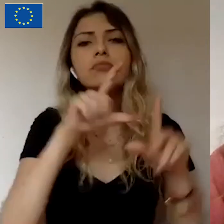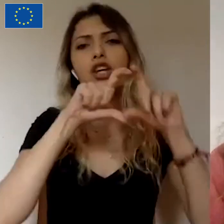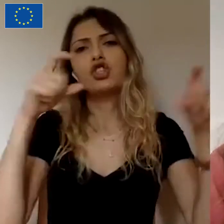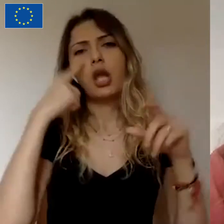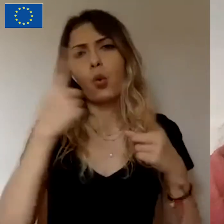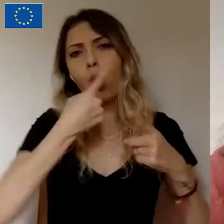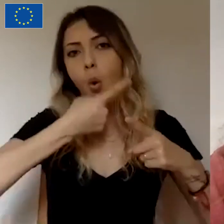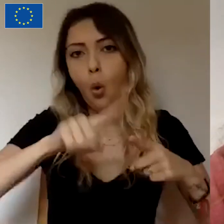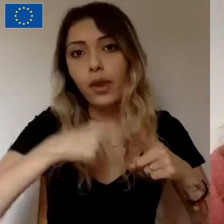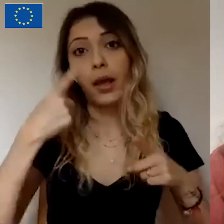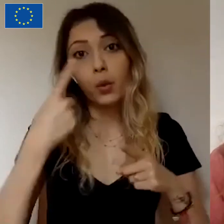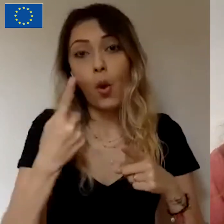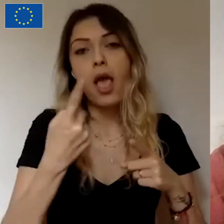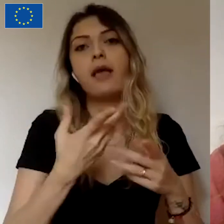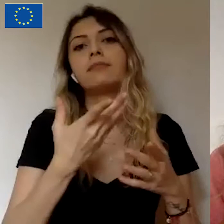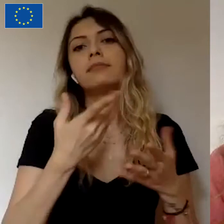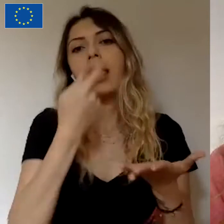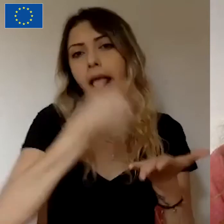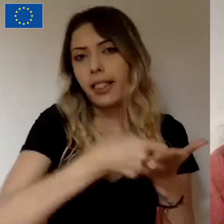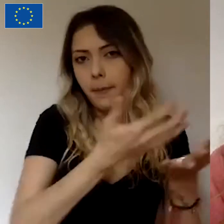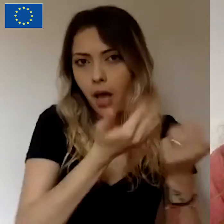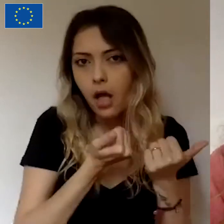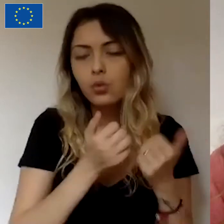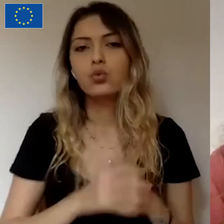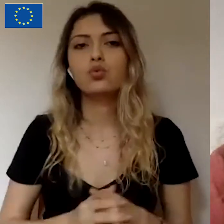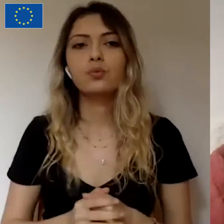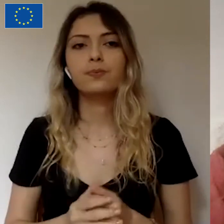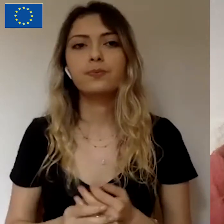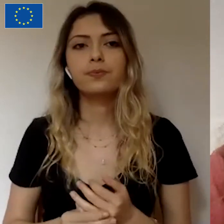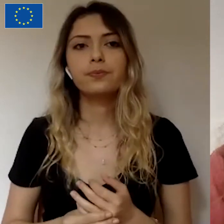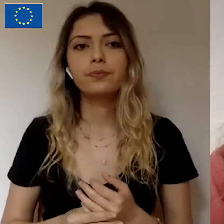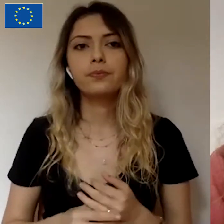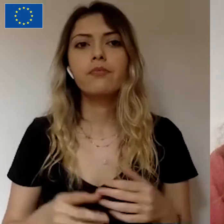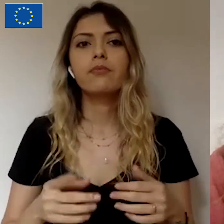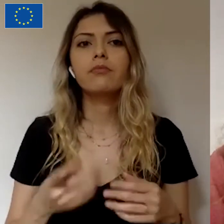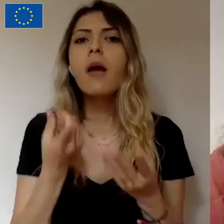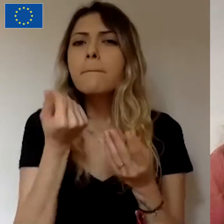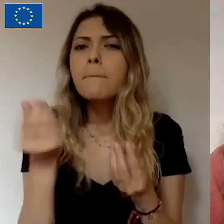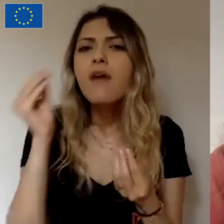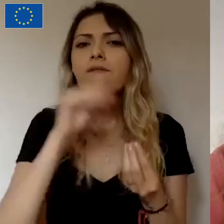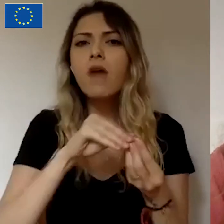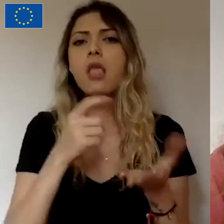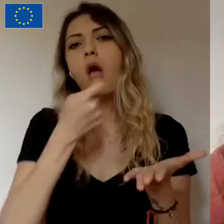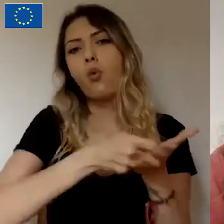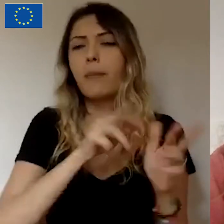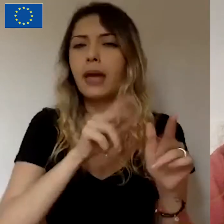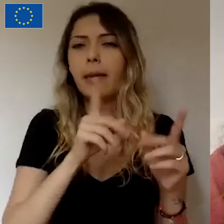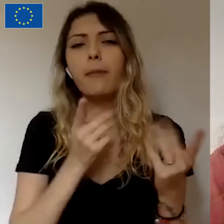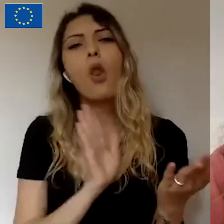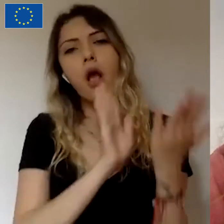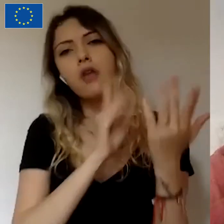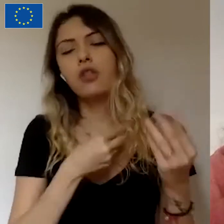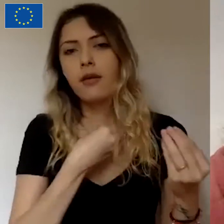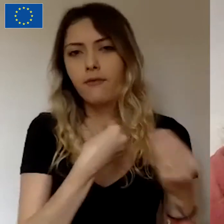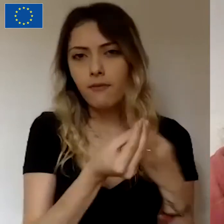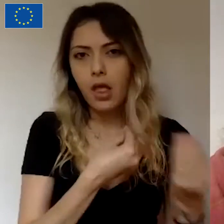ise birey veya şirket olarak açıp faiz ile birlikte ödeme koşuluyla alıyorsunuz. Bağış ve ödül bazlı ise esas